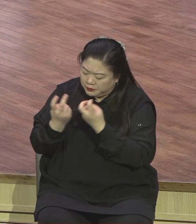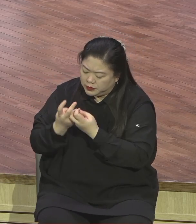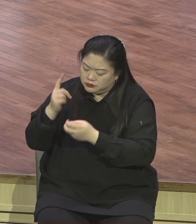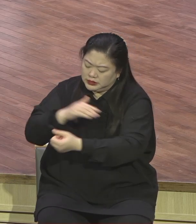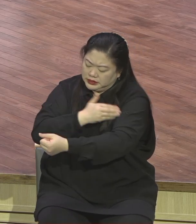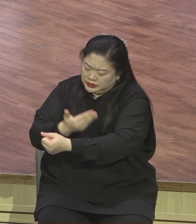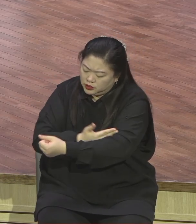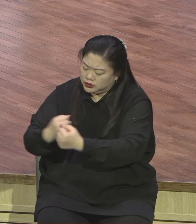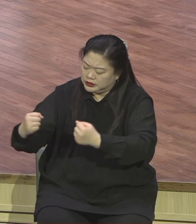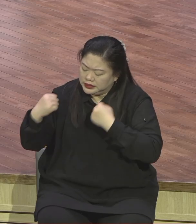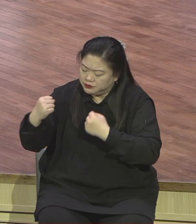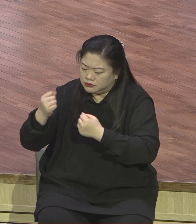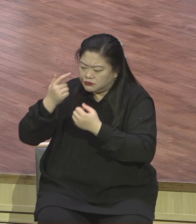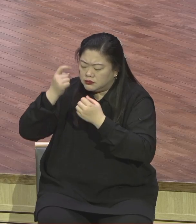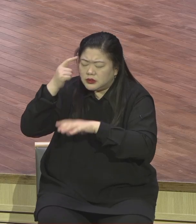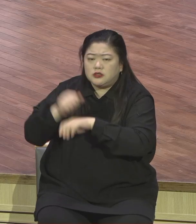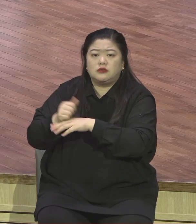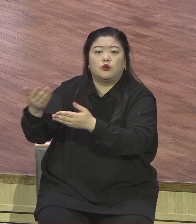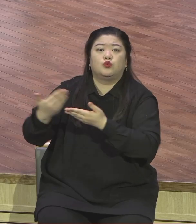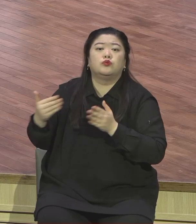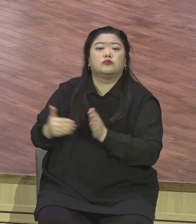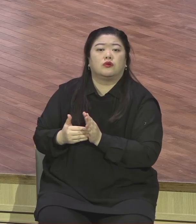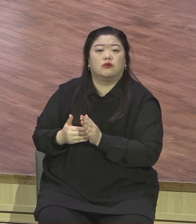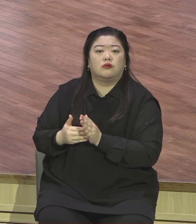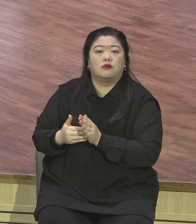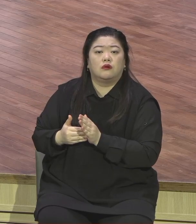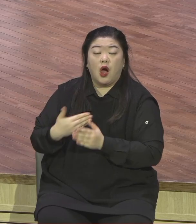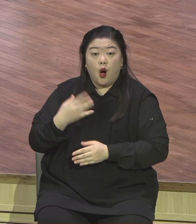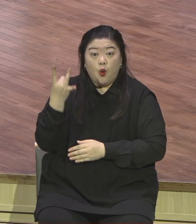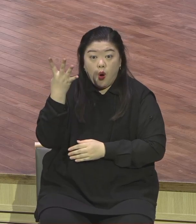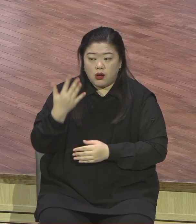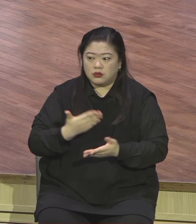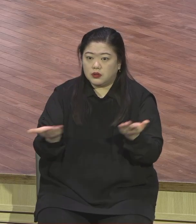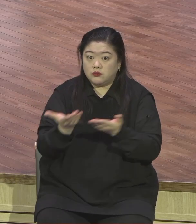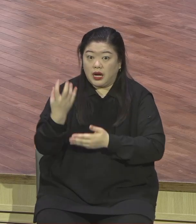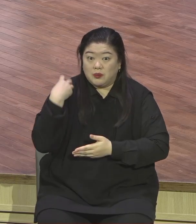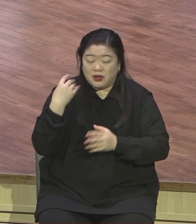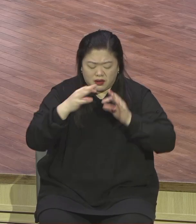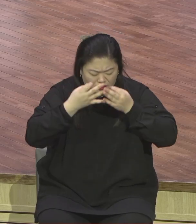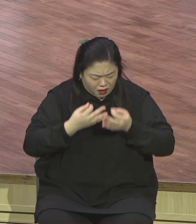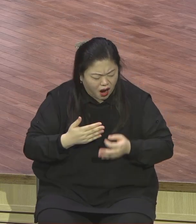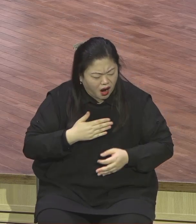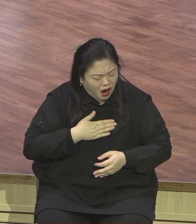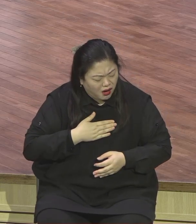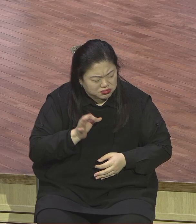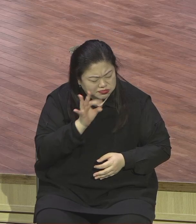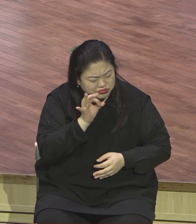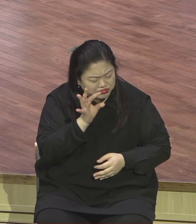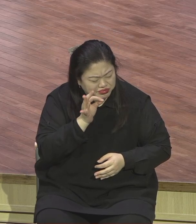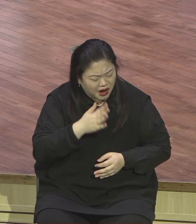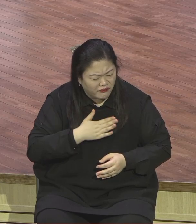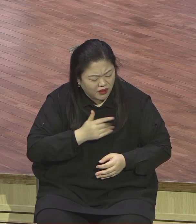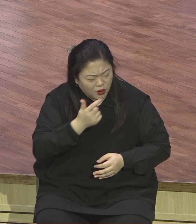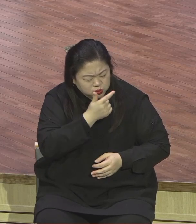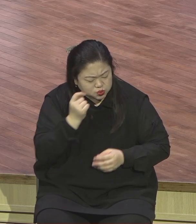주시더라고요. 내가 나를 보고 놀랬지 아 하나님께서 하시는구나 내가 아니라 하나님 하시는구나